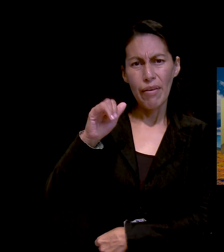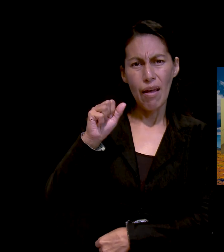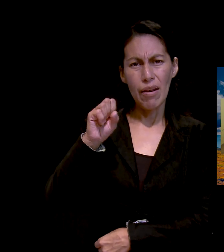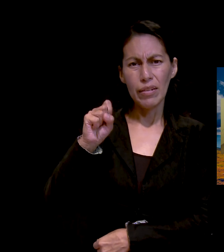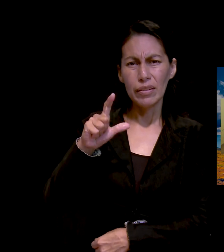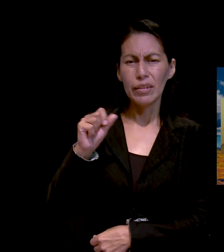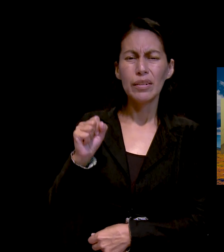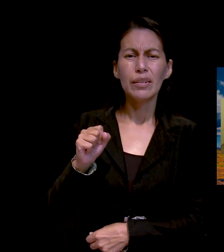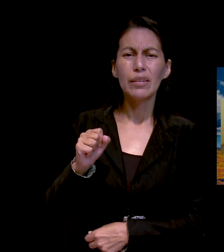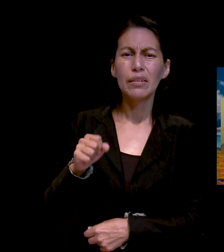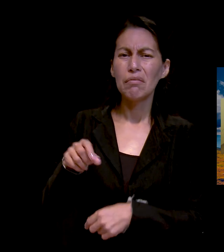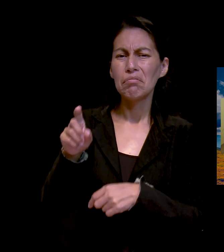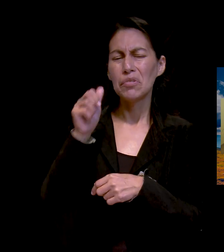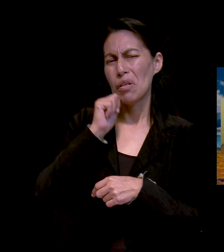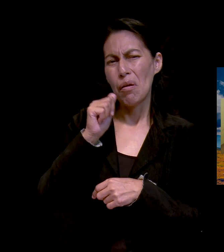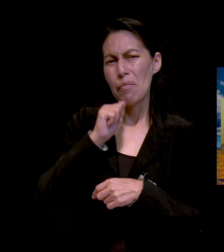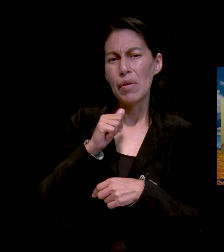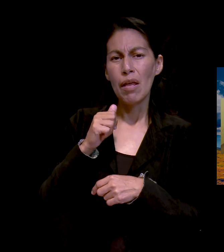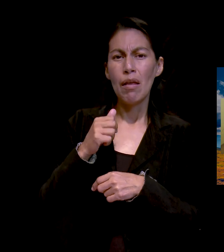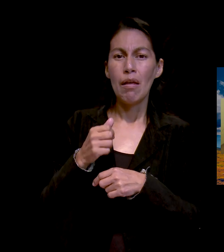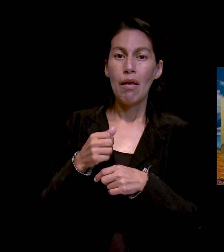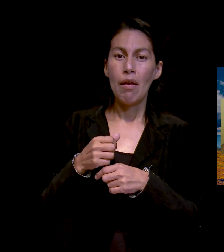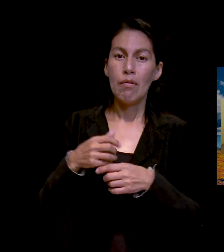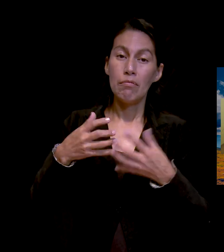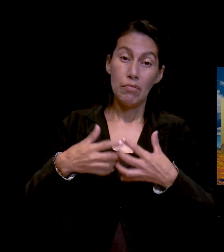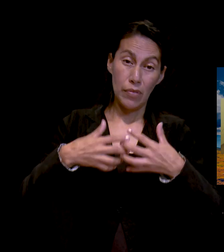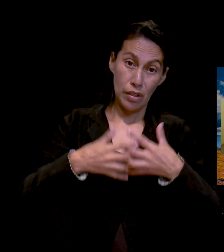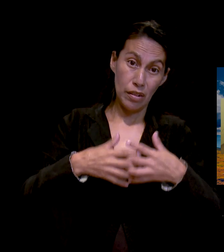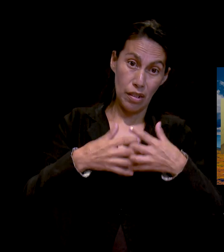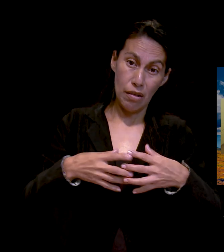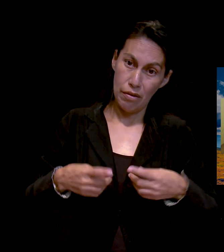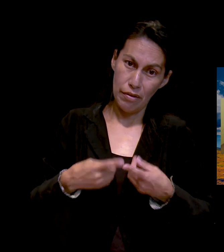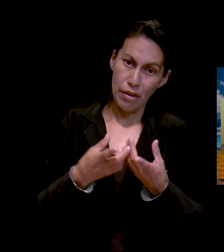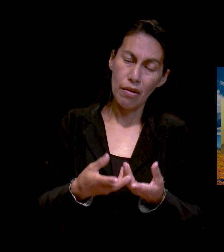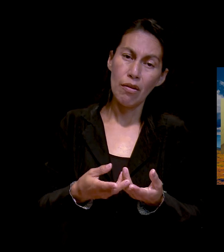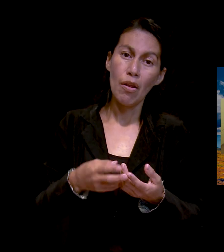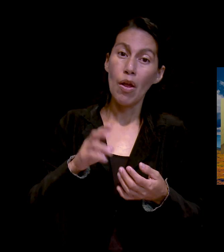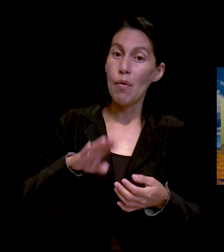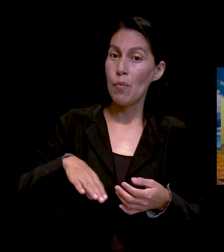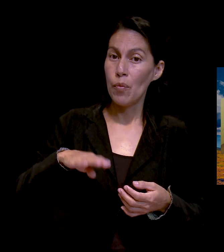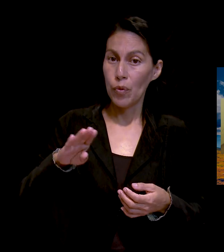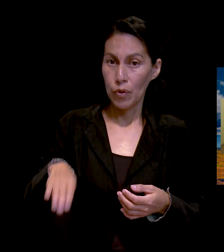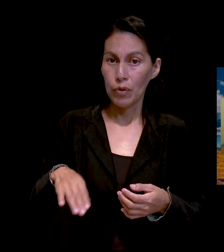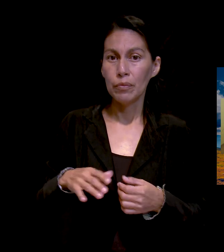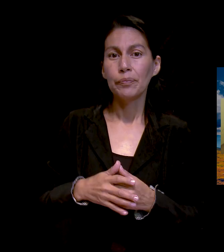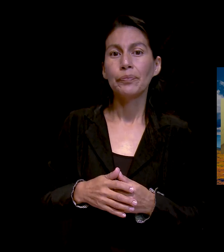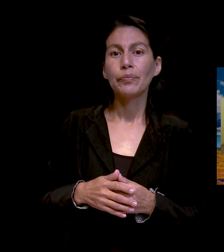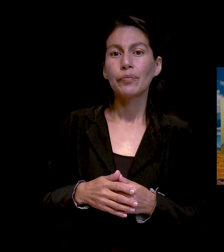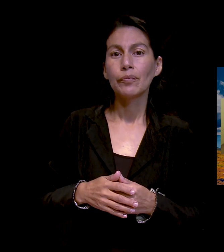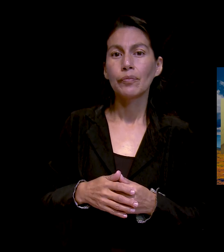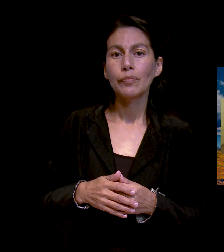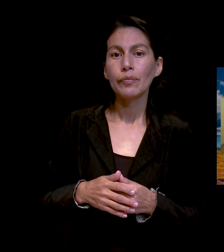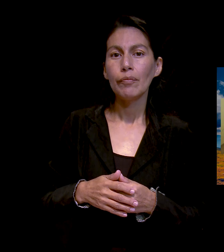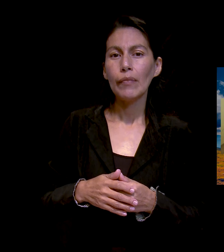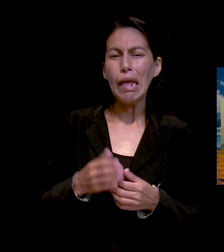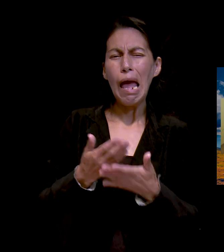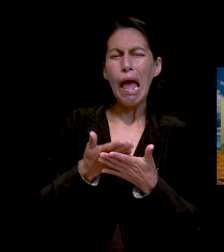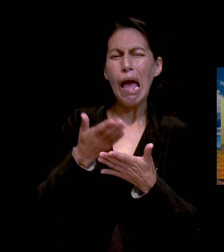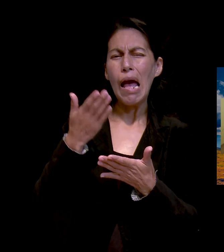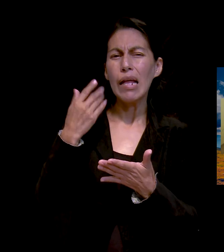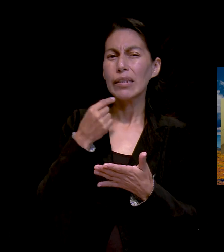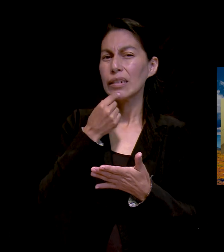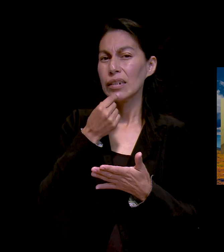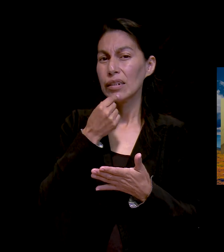Y de hecho, la muerte primaria de ella, pues, no fue por la diálisis. Ella también tenía desde pequeña una arteria